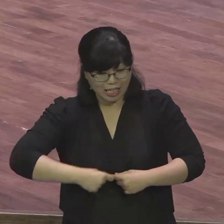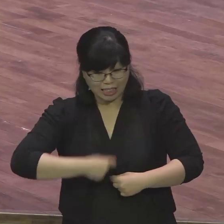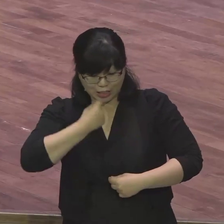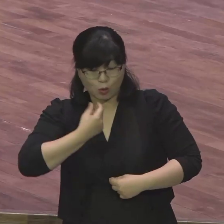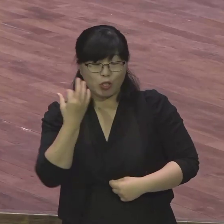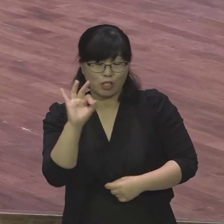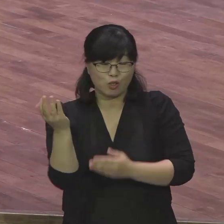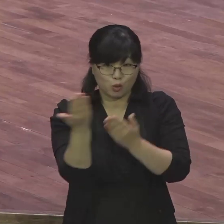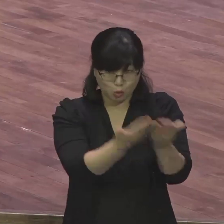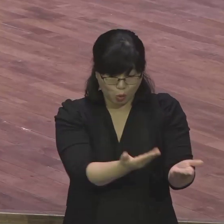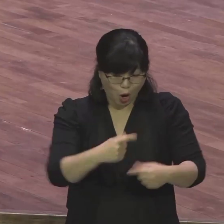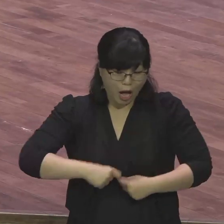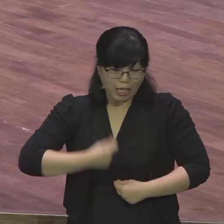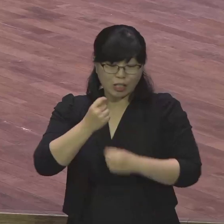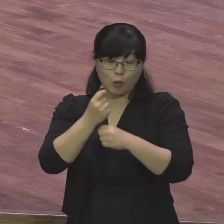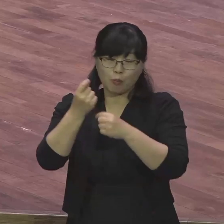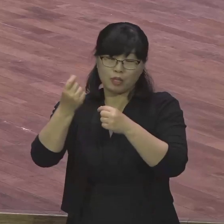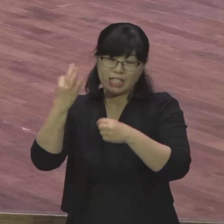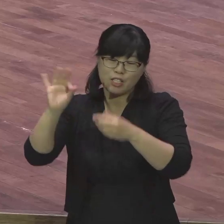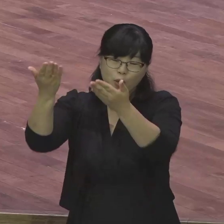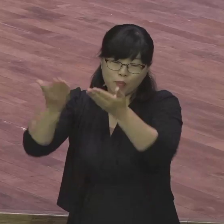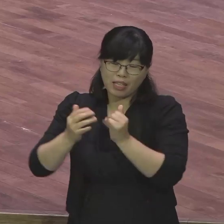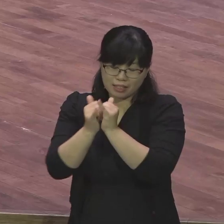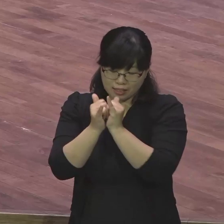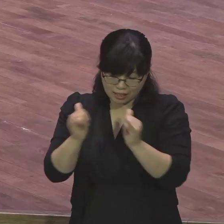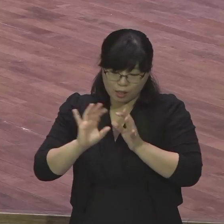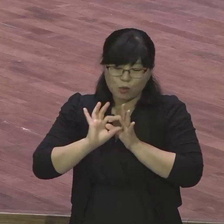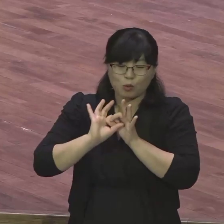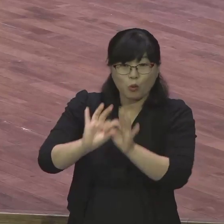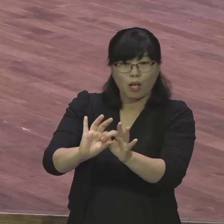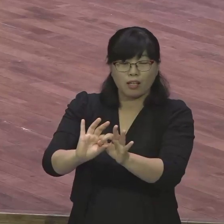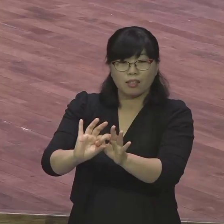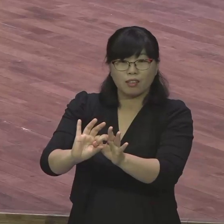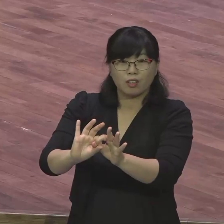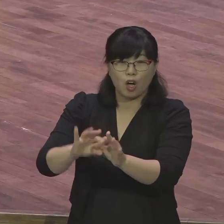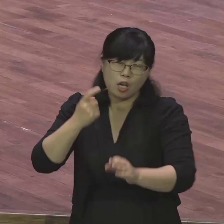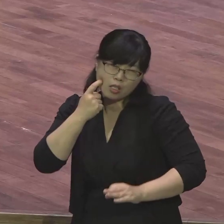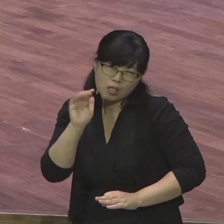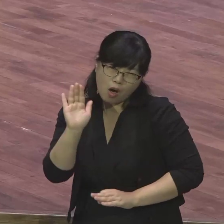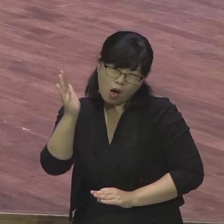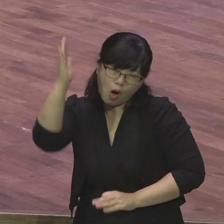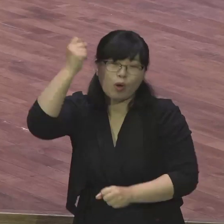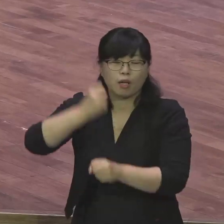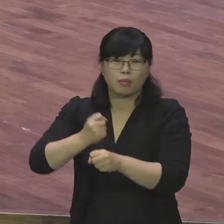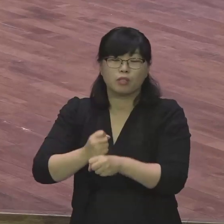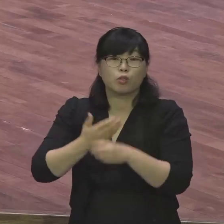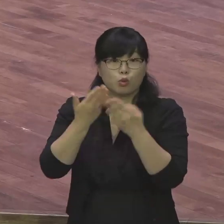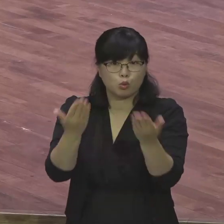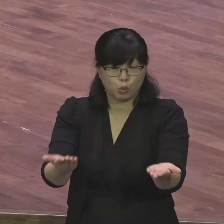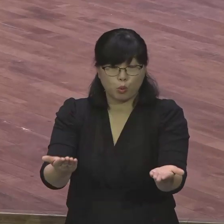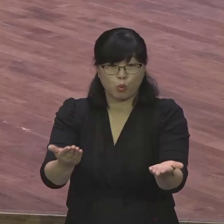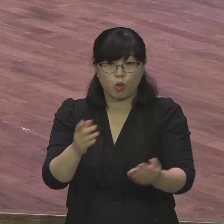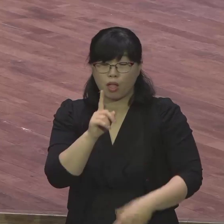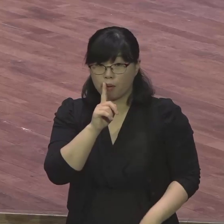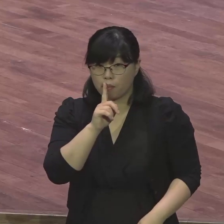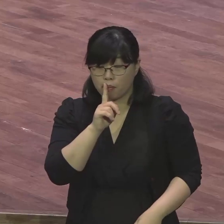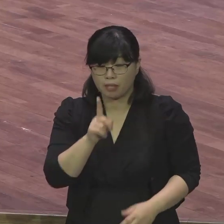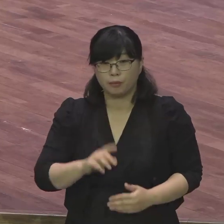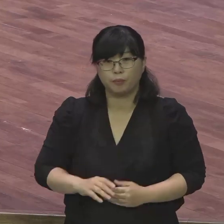영화롭게 하셨느니라 이 말씀은요 예수 그들을 통해서 택한 받은 하나님